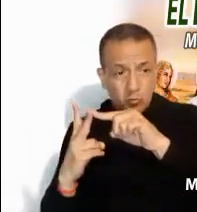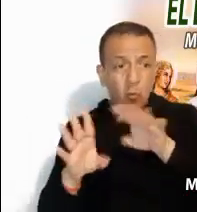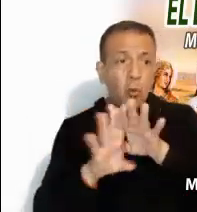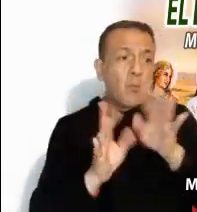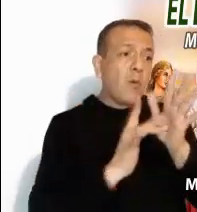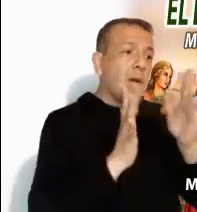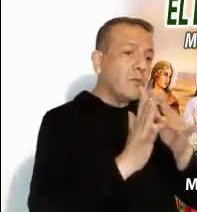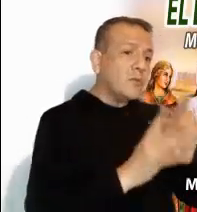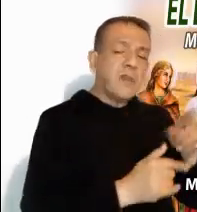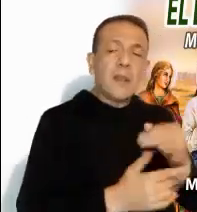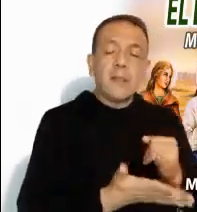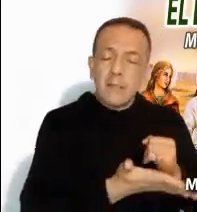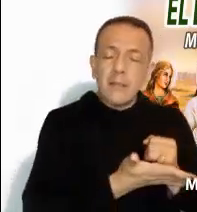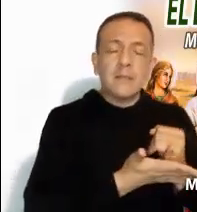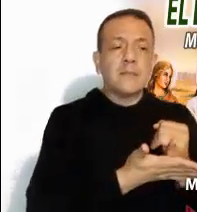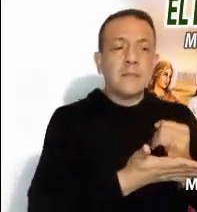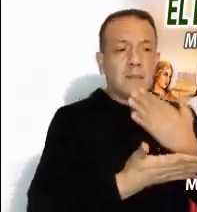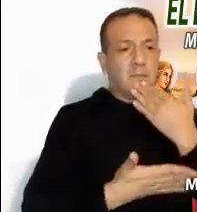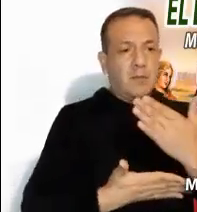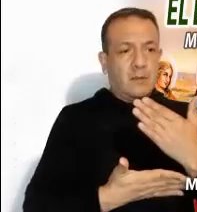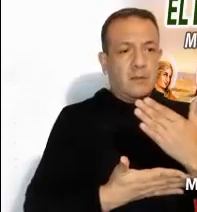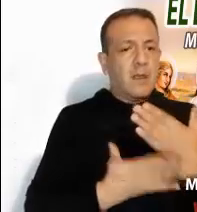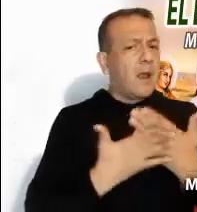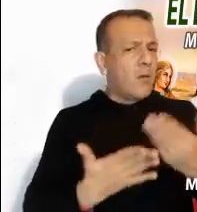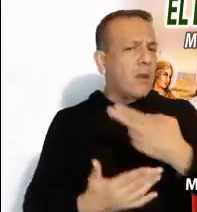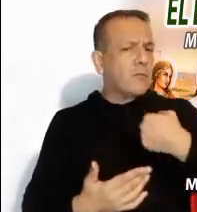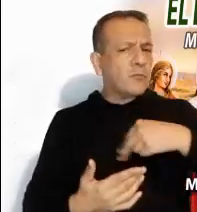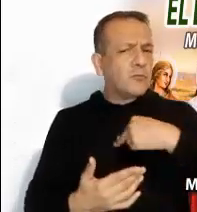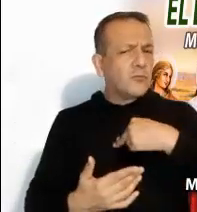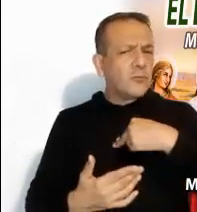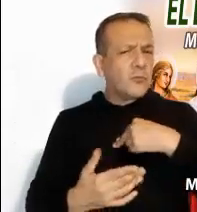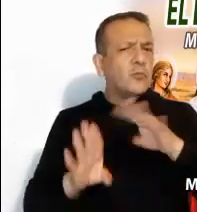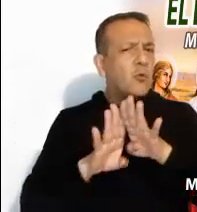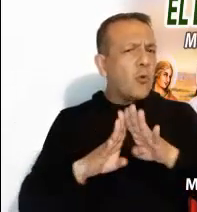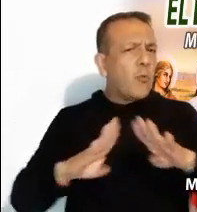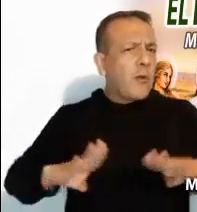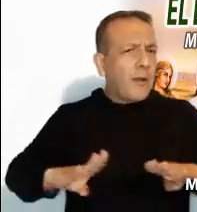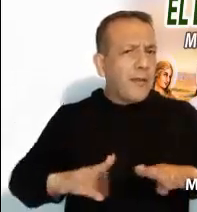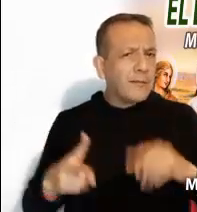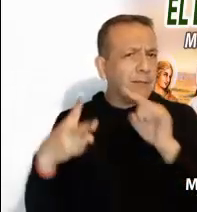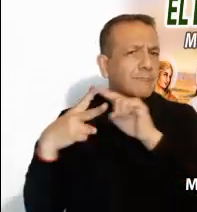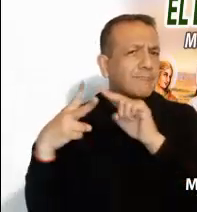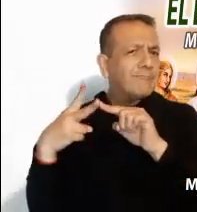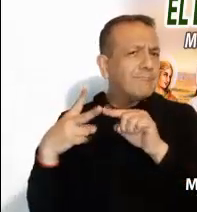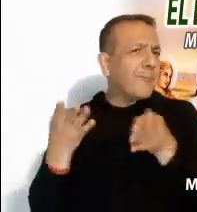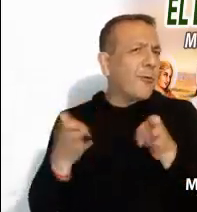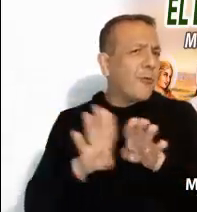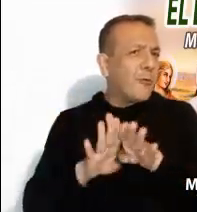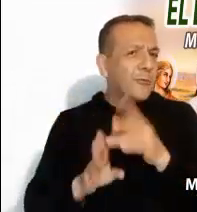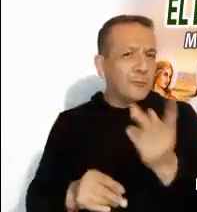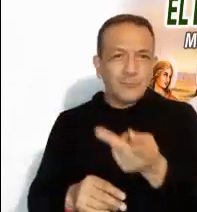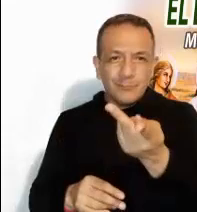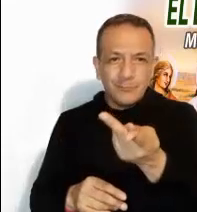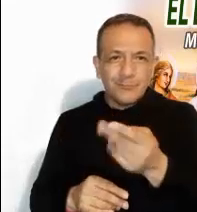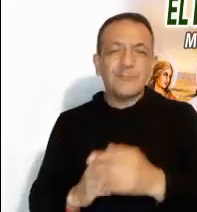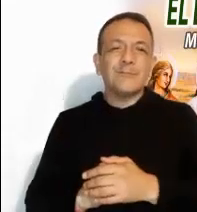determinación de Jesús. ¿Qué nos dice a nuestra manera de actuar? El Señor te bendiga en nombre del